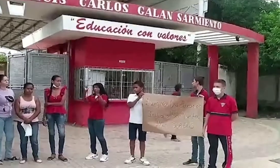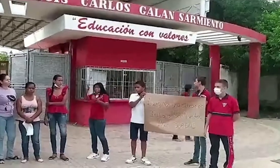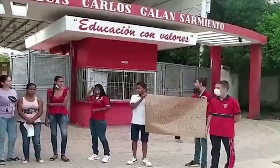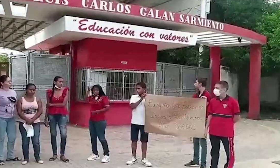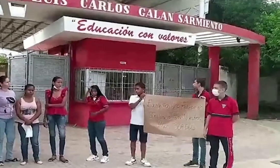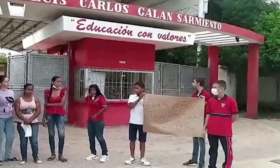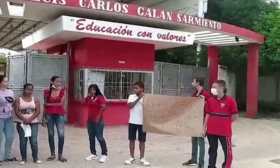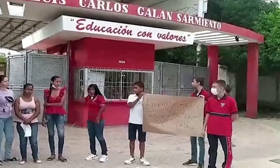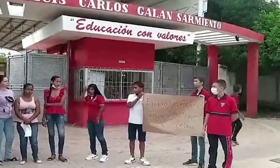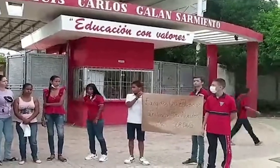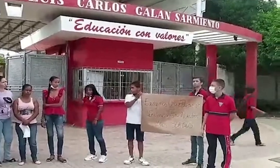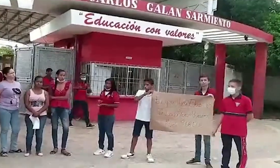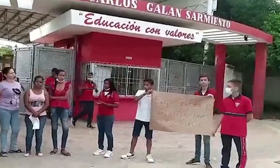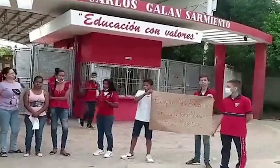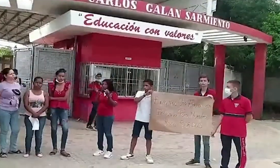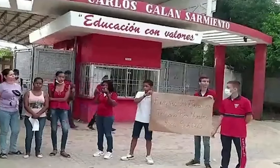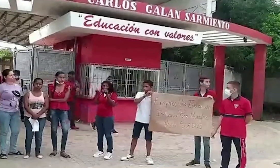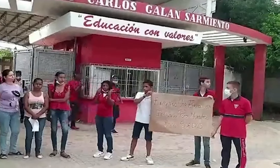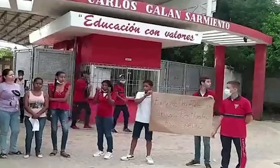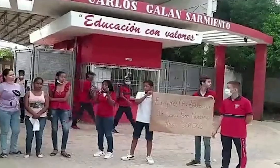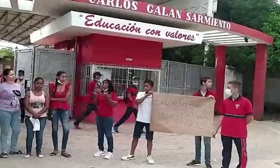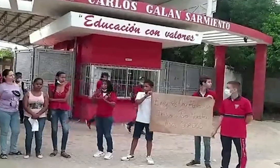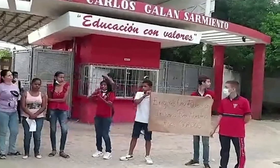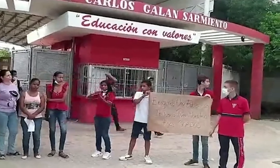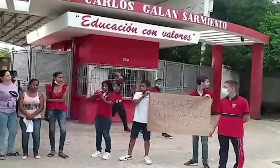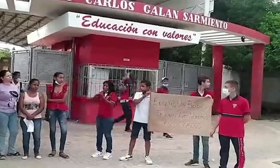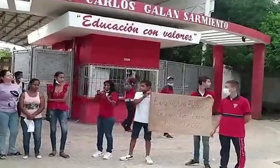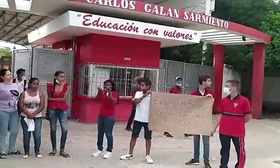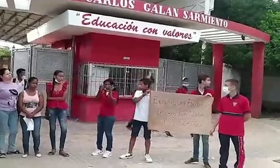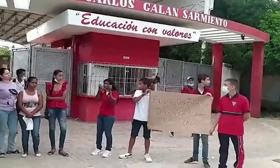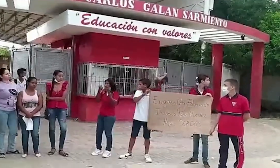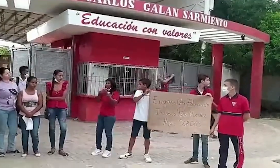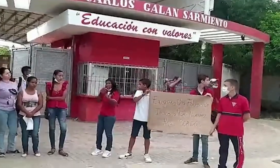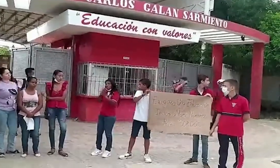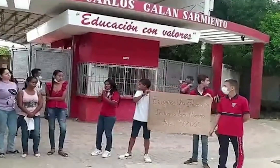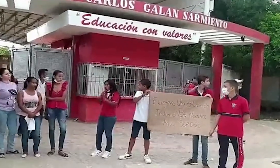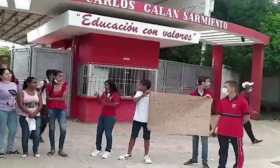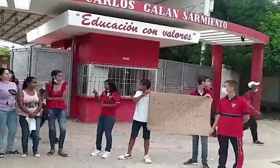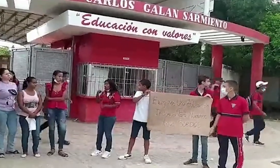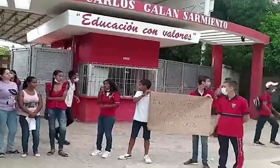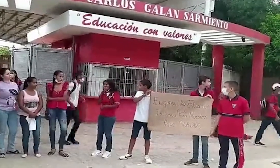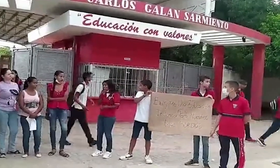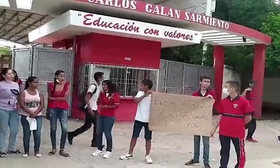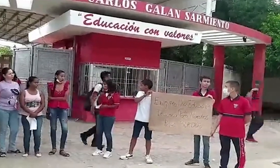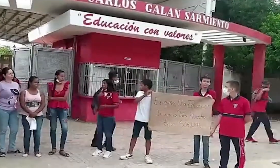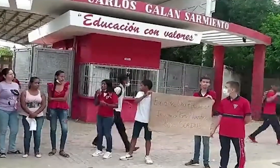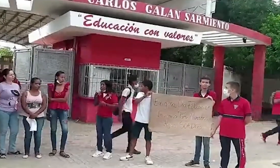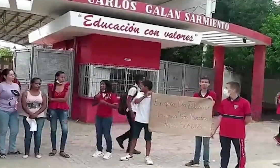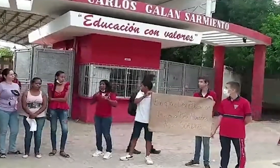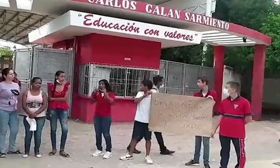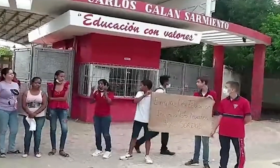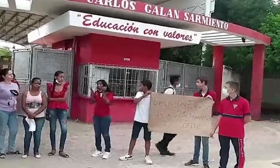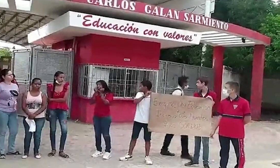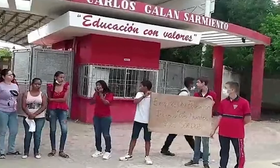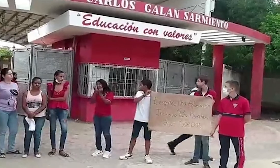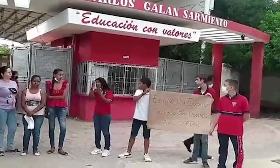porque el profesor solamente habla, oraliza y cómo lo voy a entender si no hay un intérprete